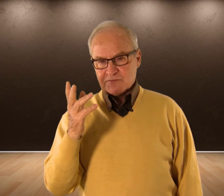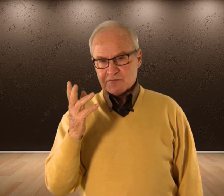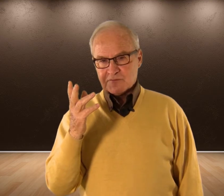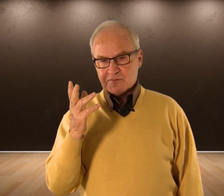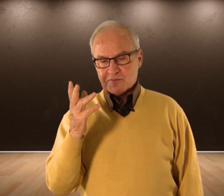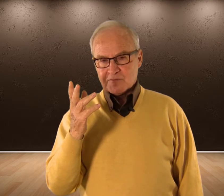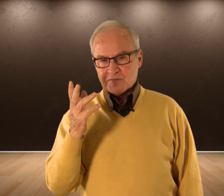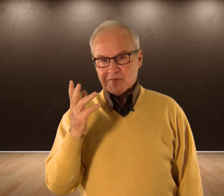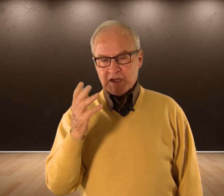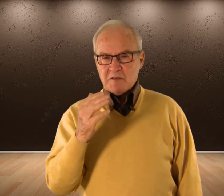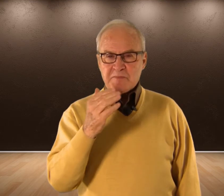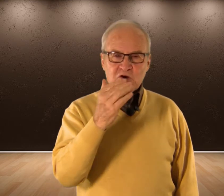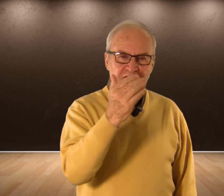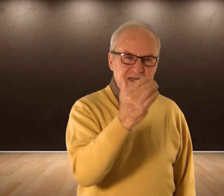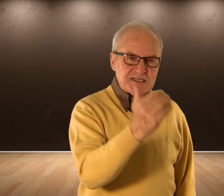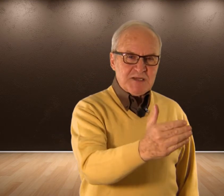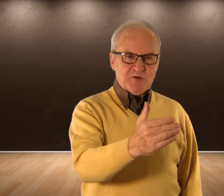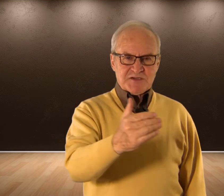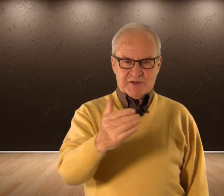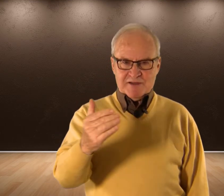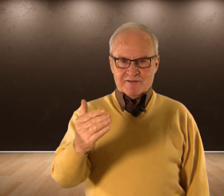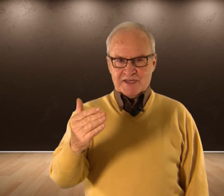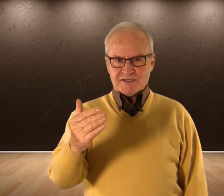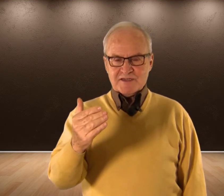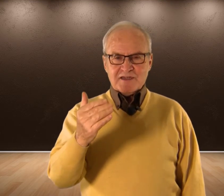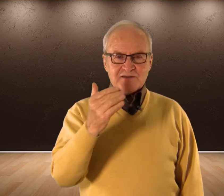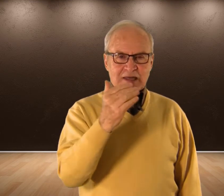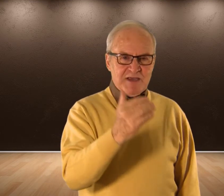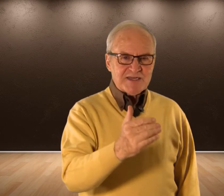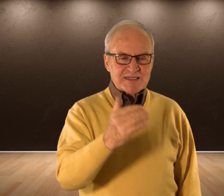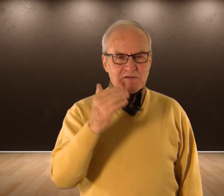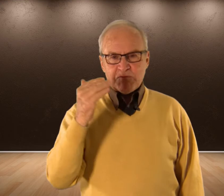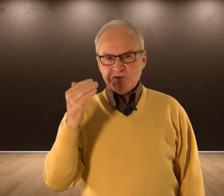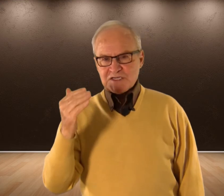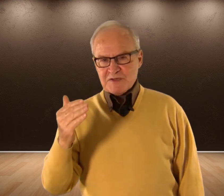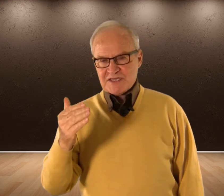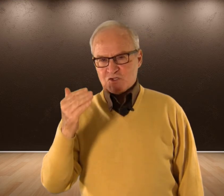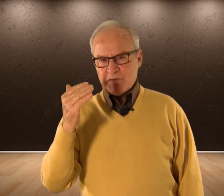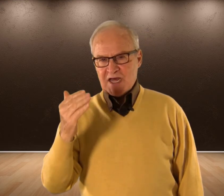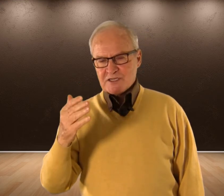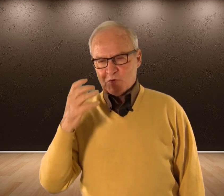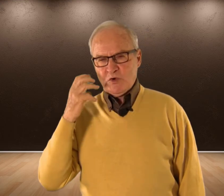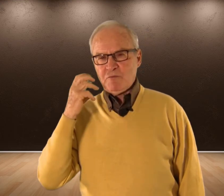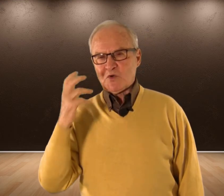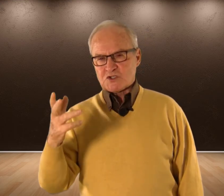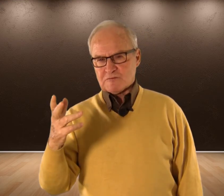Pero Este tipo De experiencias También estaban Muchas veces Dominadas Por un impulso